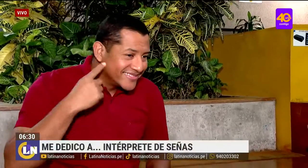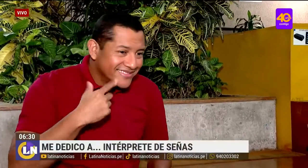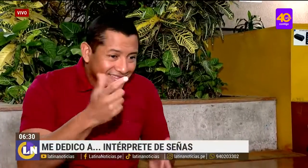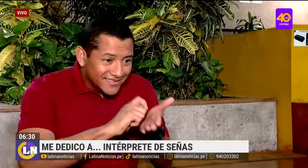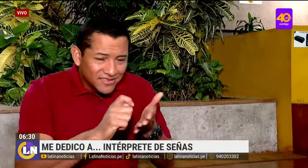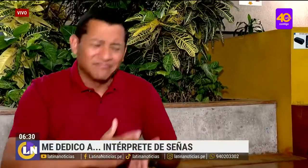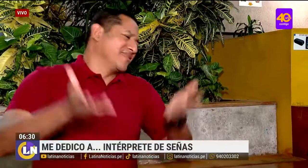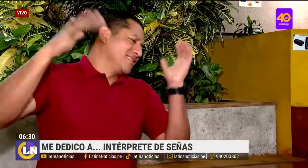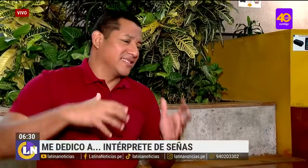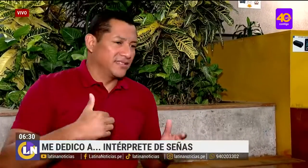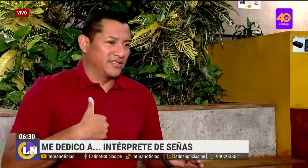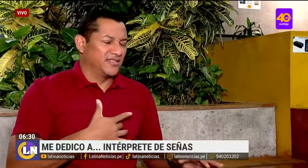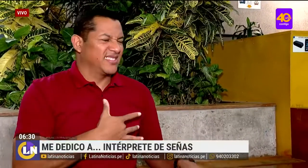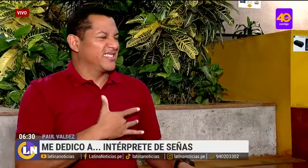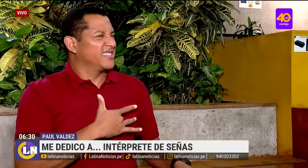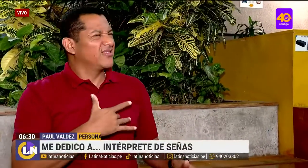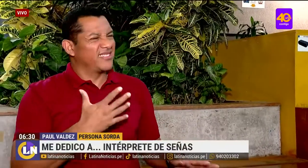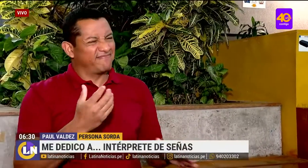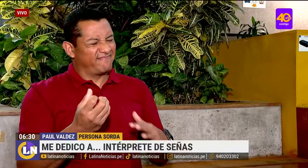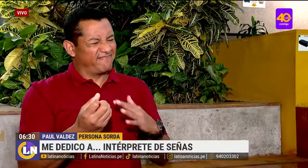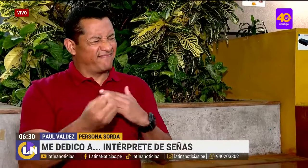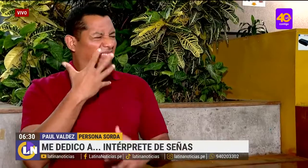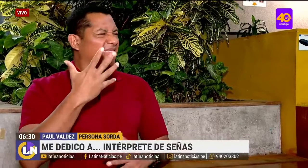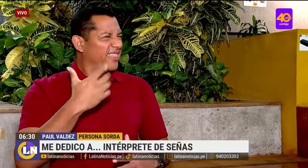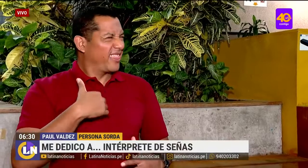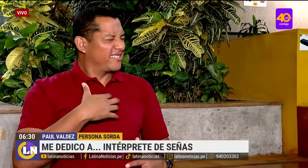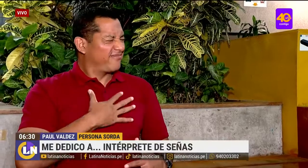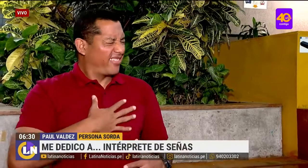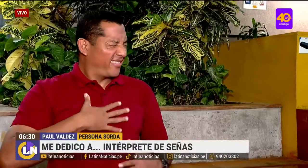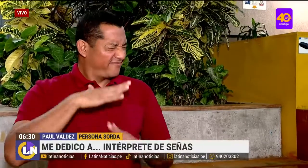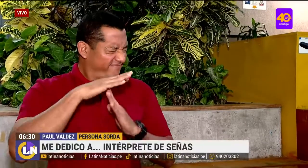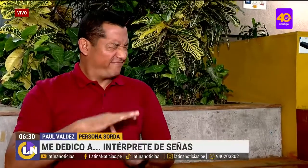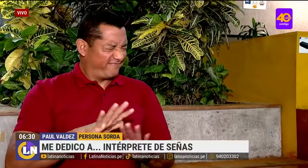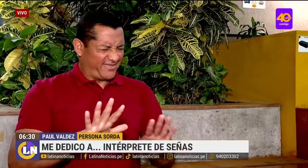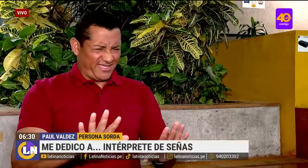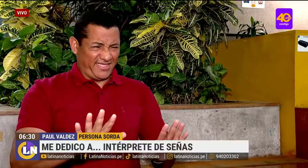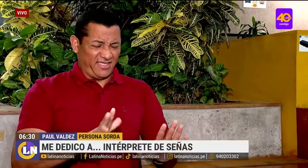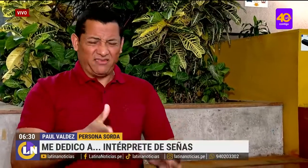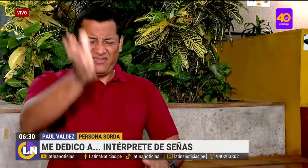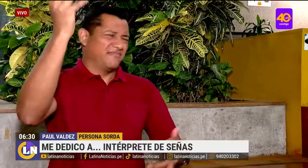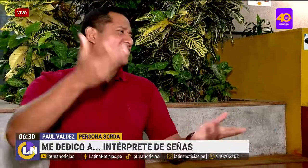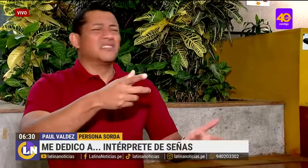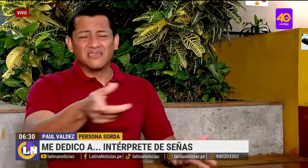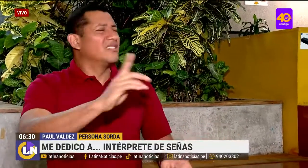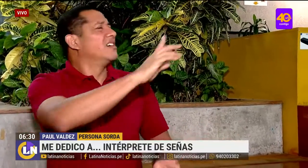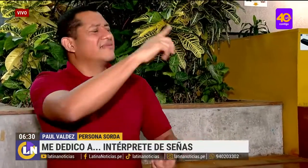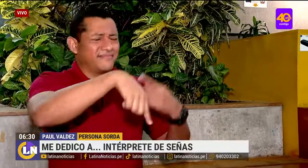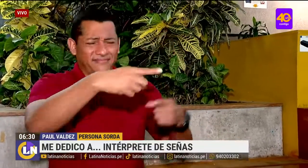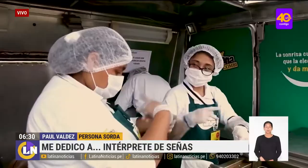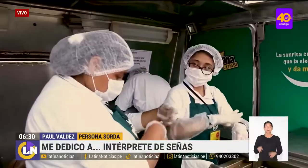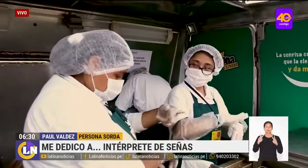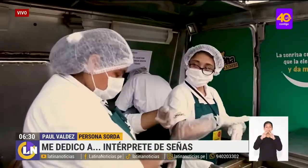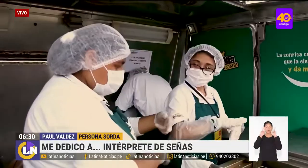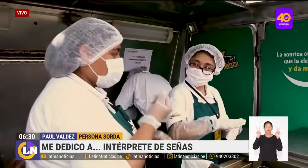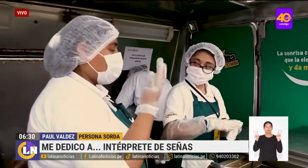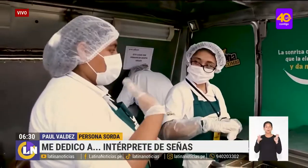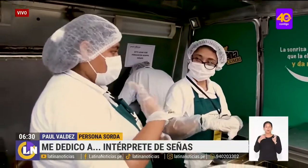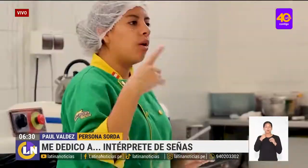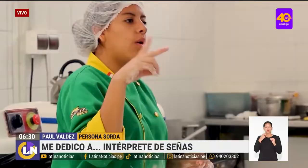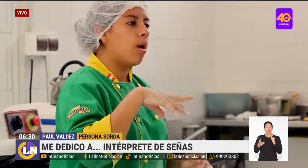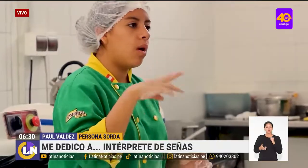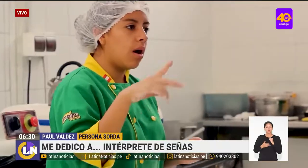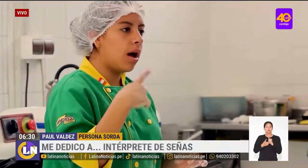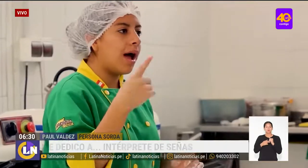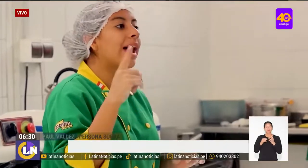Me sentí discriminado, aislado, ignorado. Y me dijo, ya después está tiendo. Según el